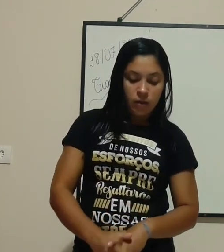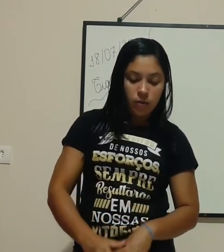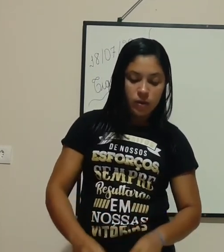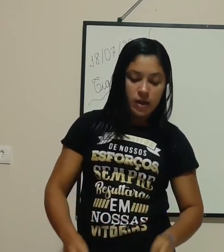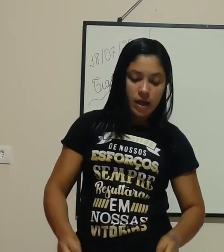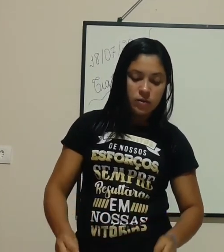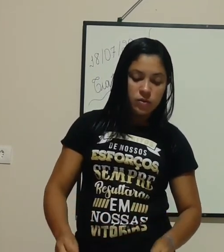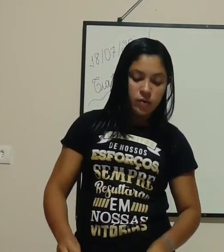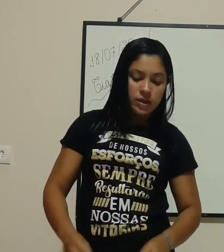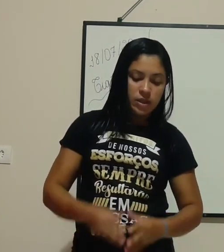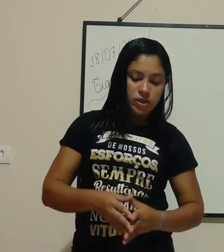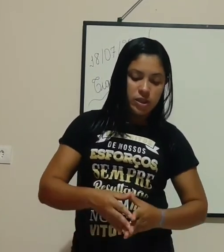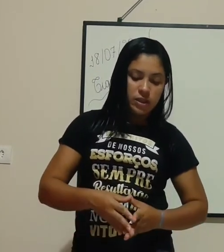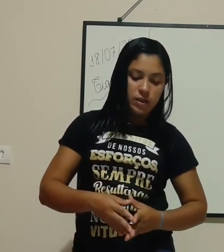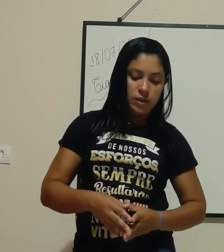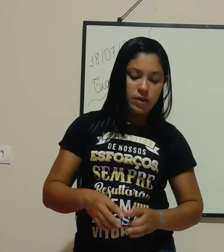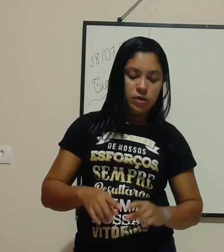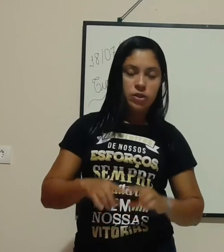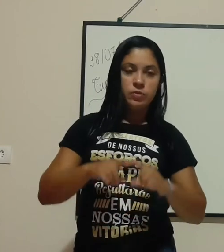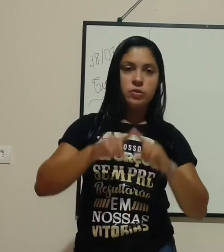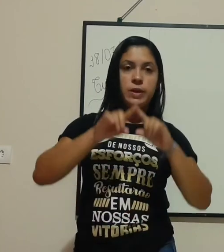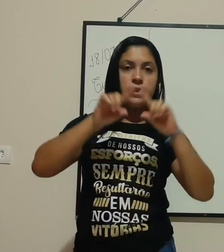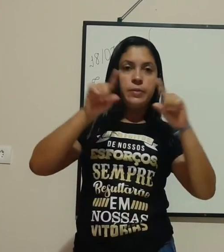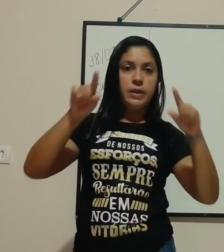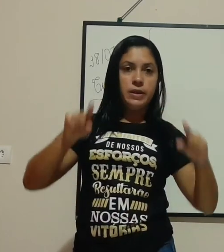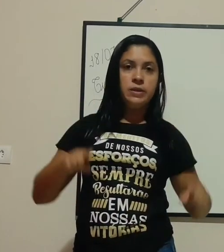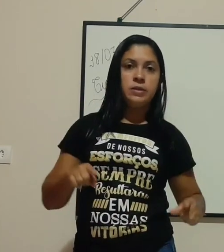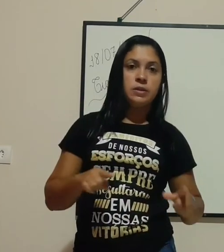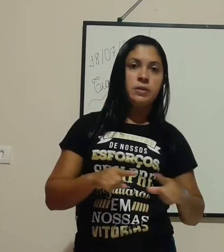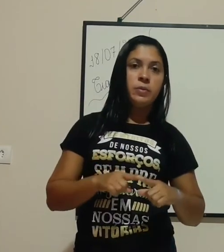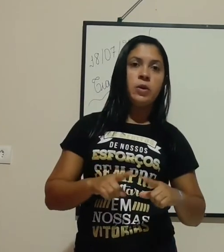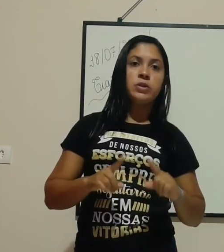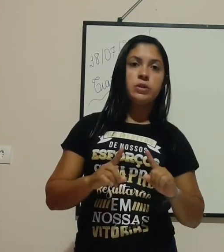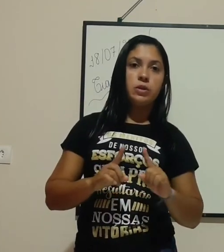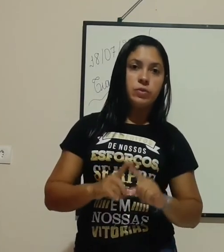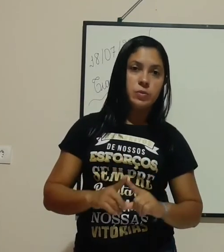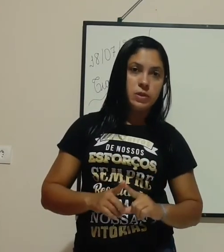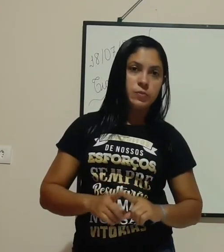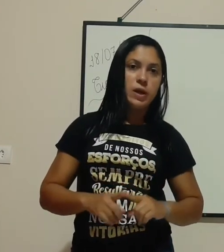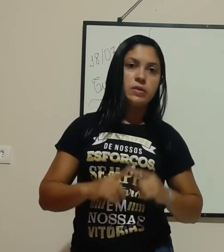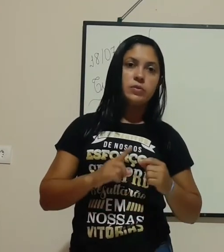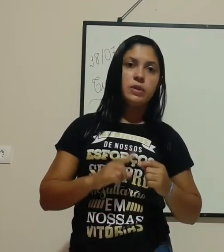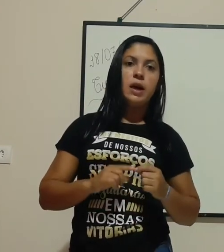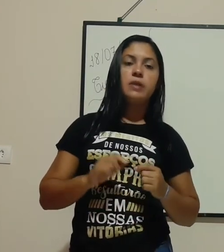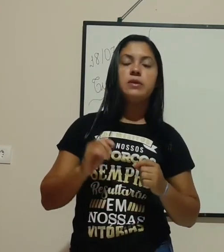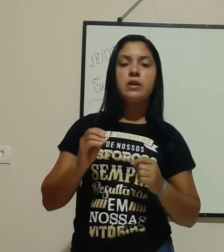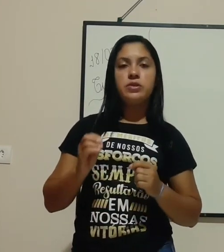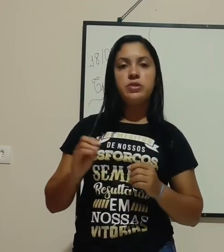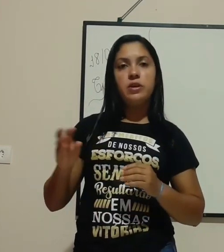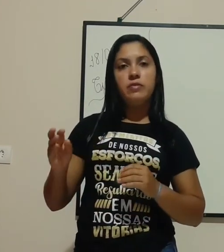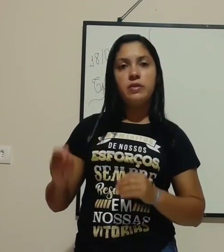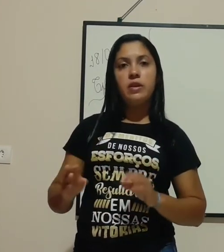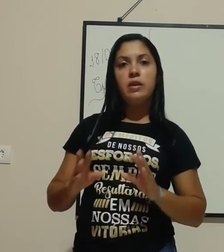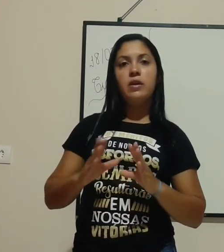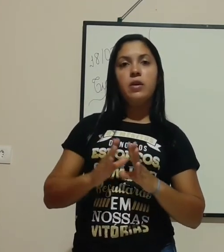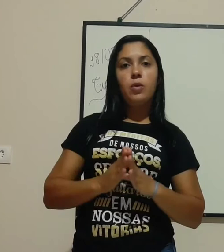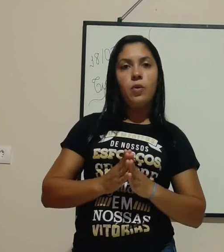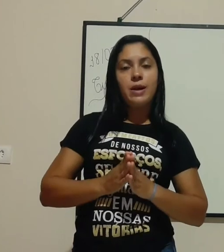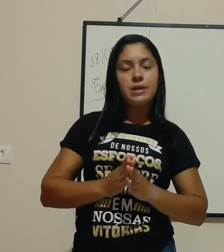Cuidados com a energia elétrica. E nós temos uma trabalhinha que mostra os principais cuidados que a gente deve ter com essa